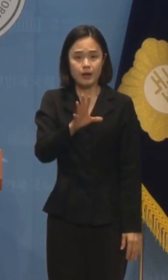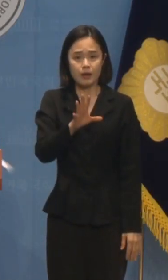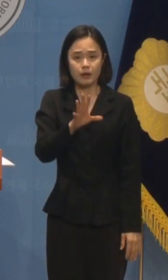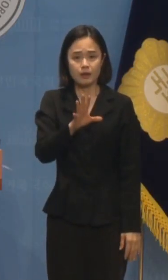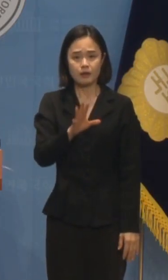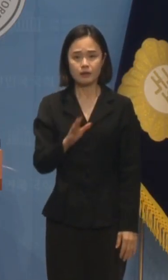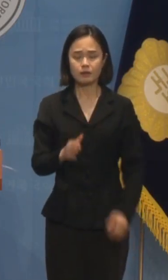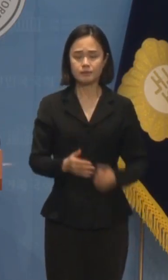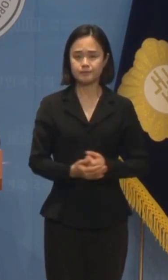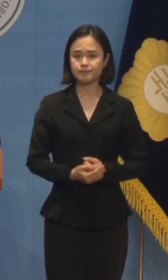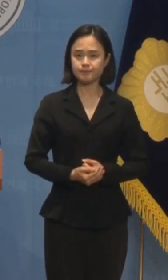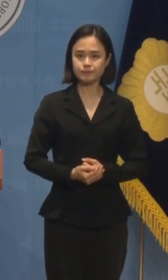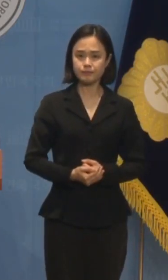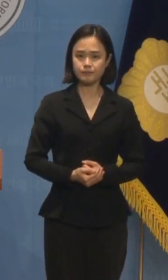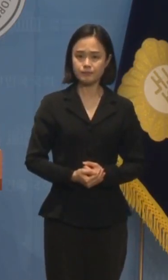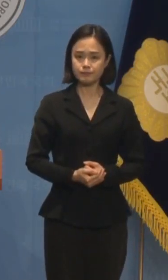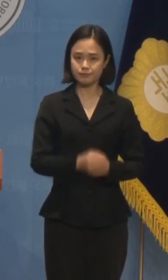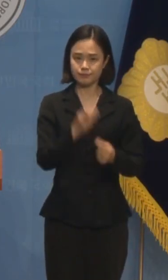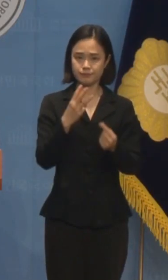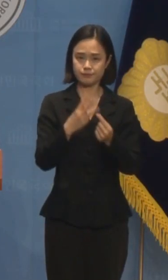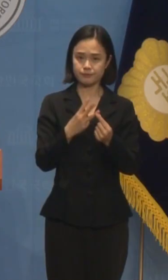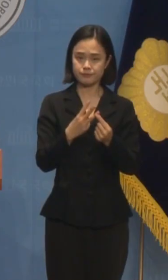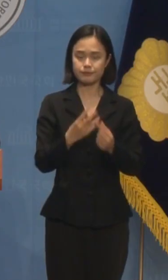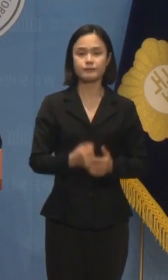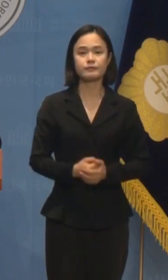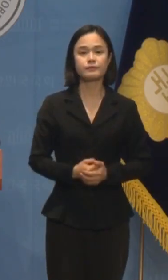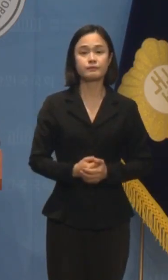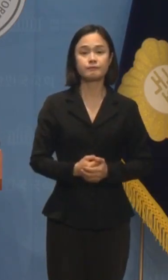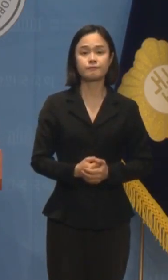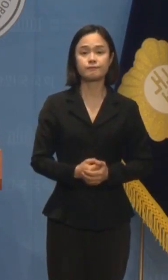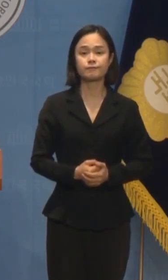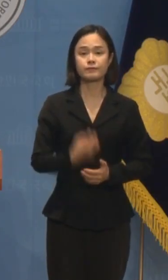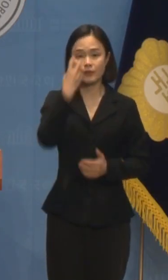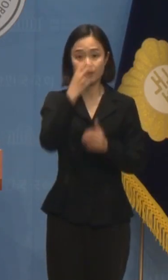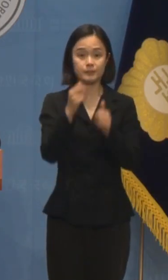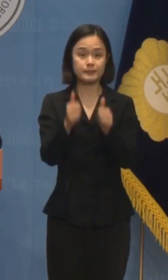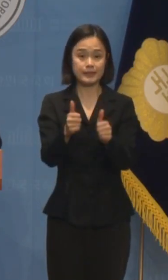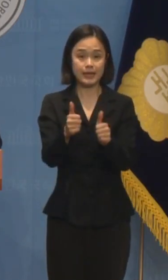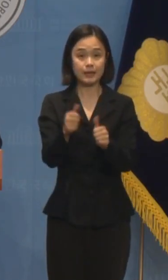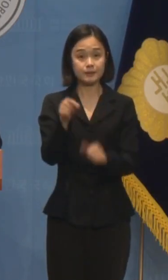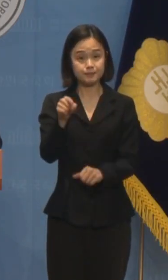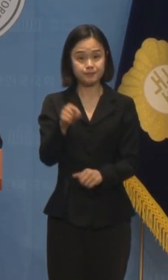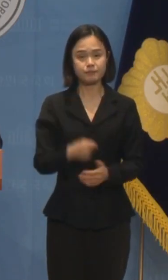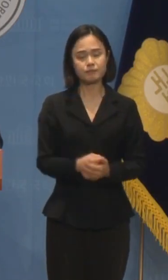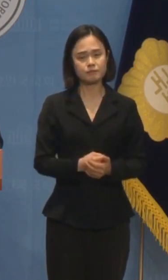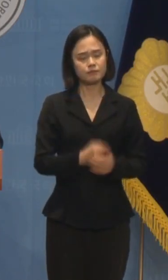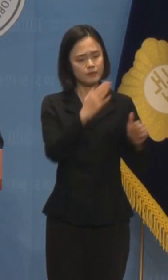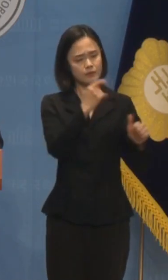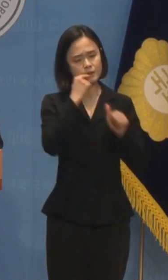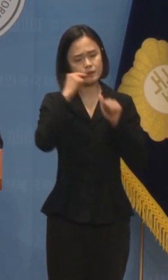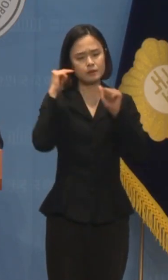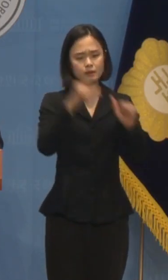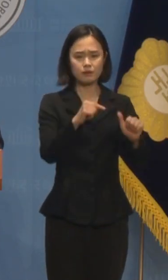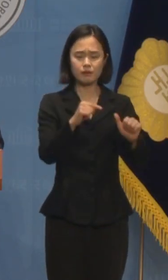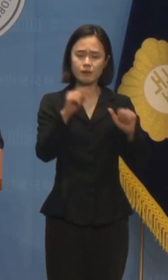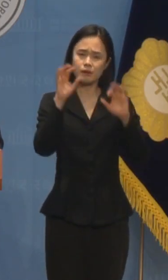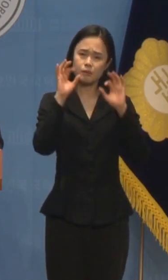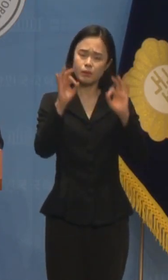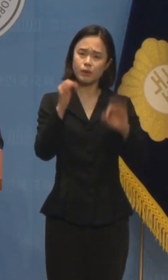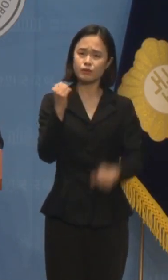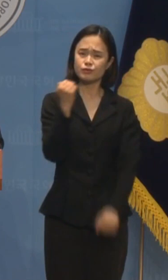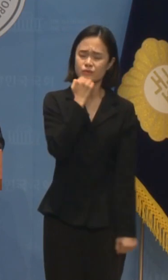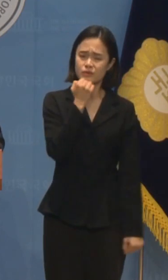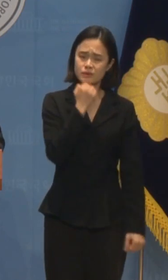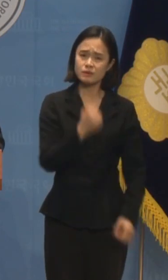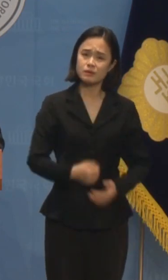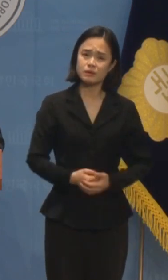어렵습니다. 셋째, 이와 같이 검찰의 출석 요구는 터무니없지만 불출석을 미끼로